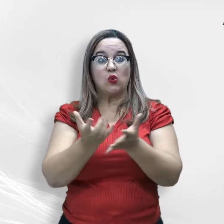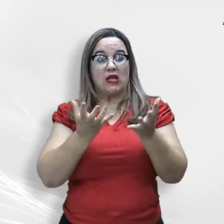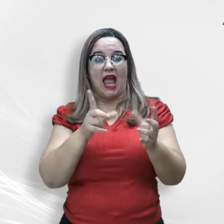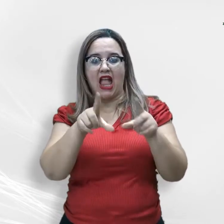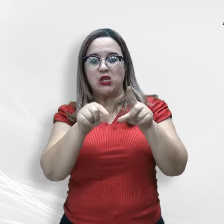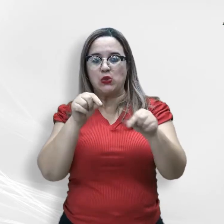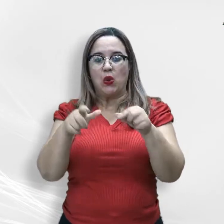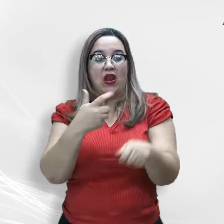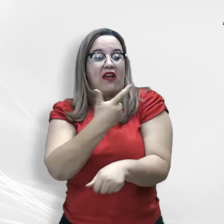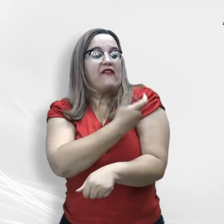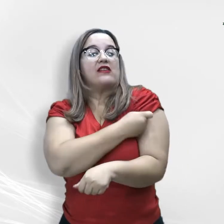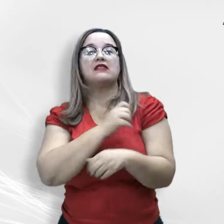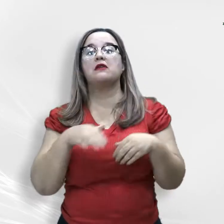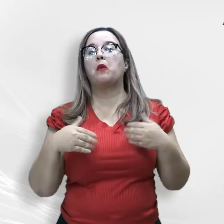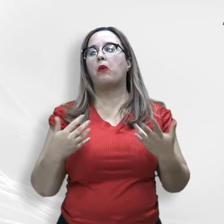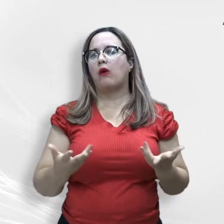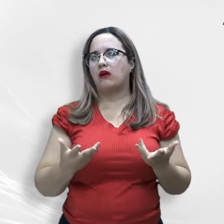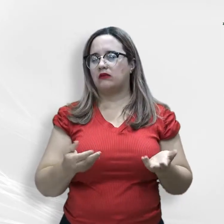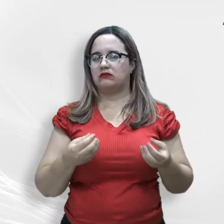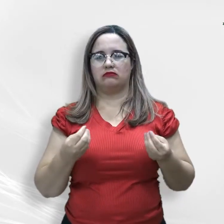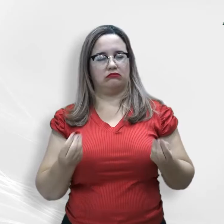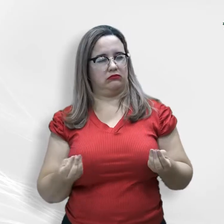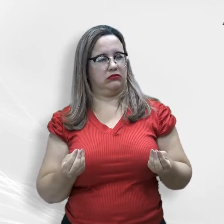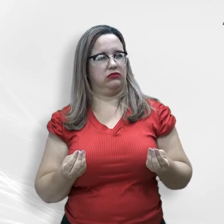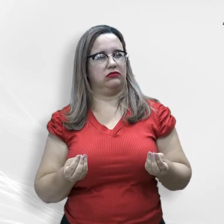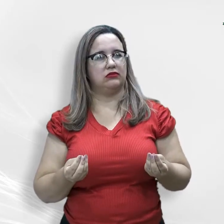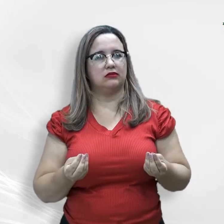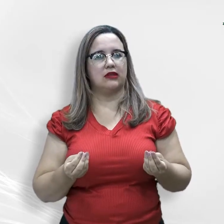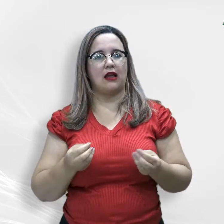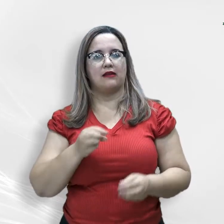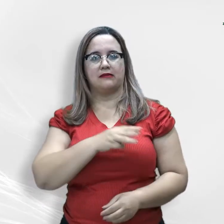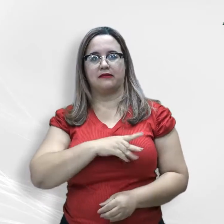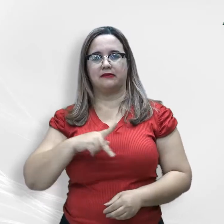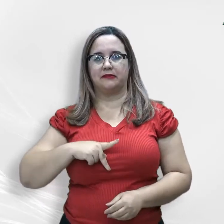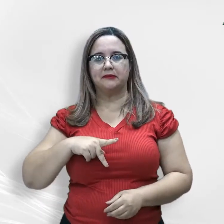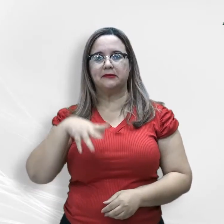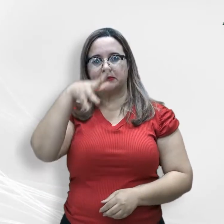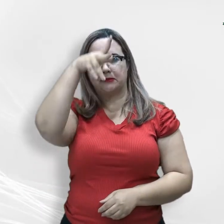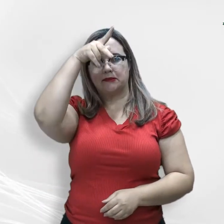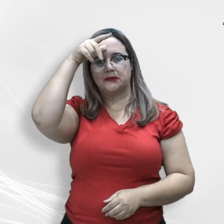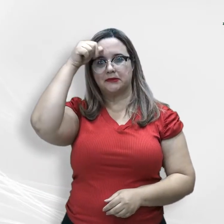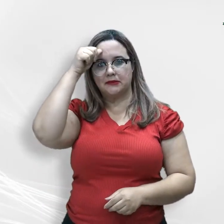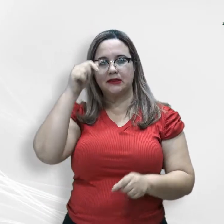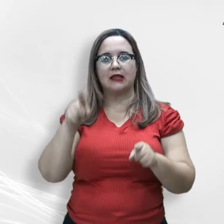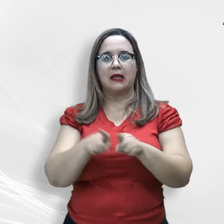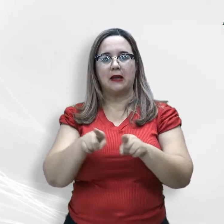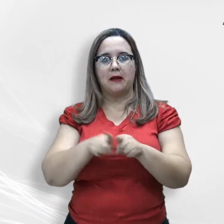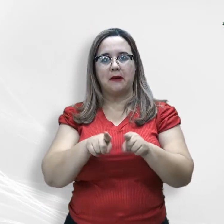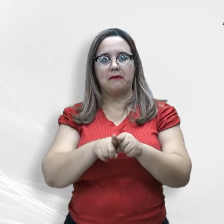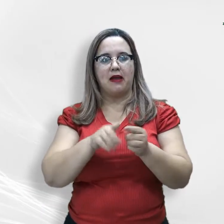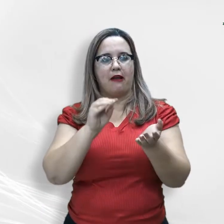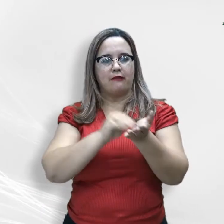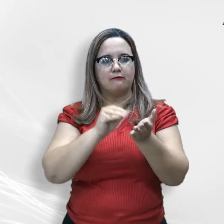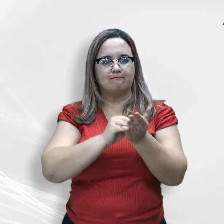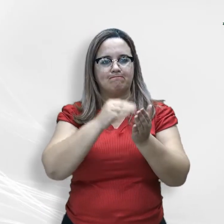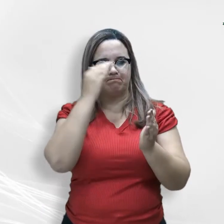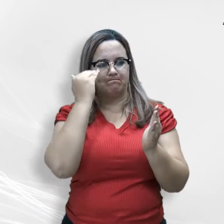vacinação. O Ministério Público de Mato Grosso também enfatiza violação ao direito constitucional à educação de qualidade.